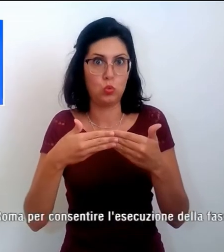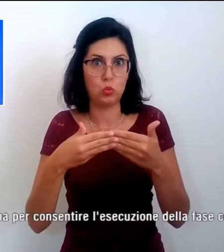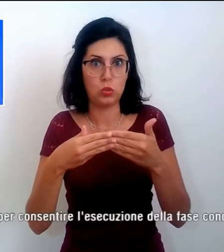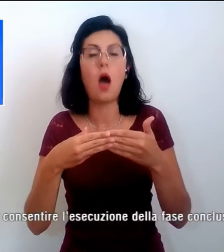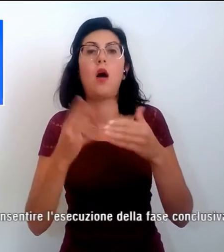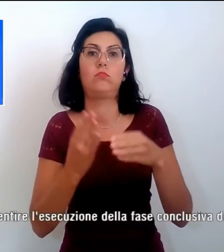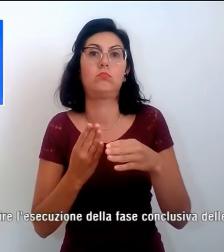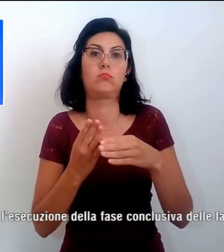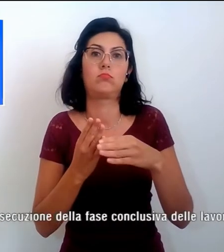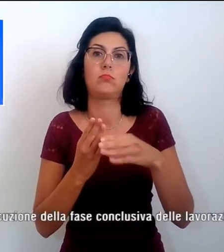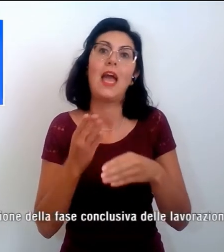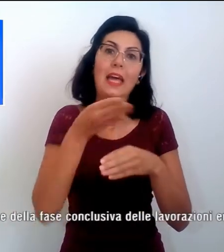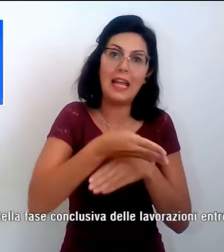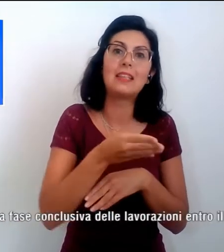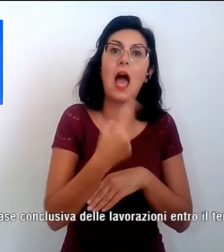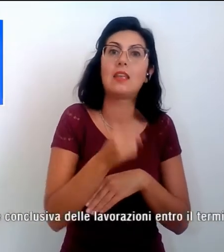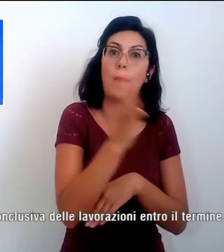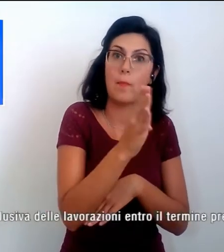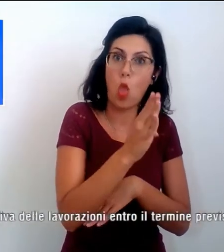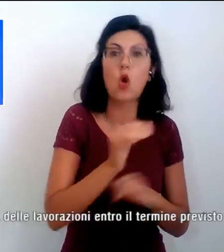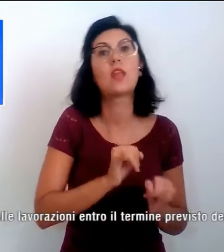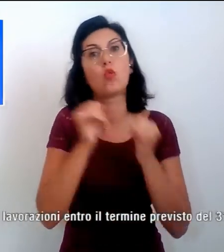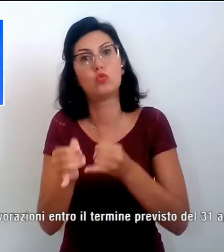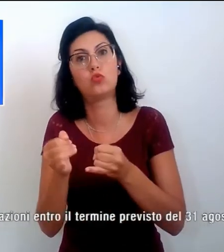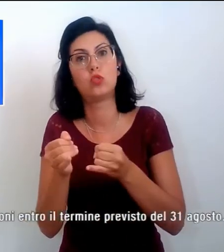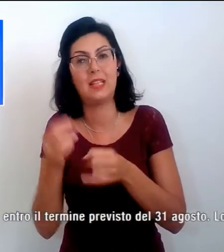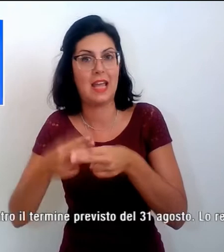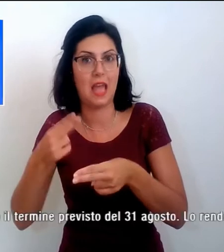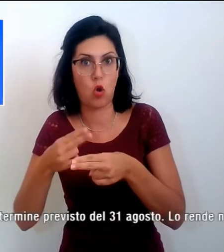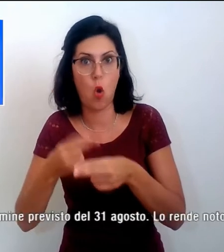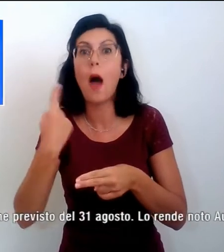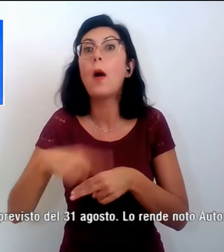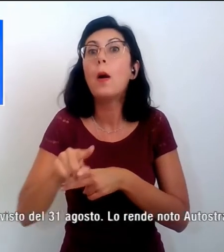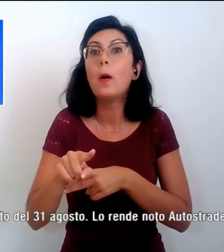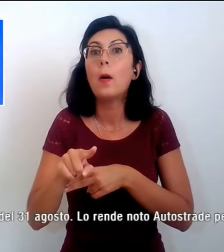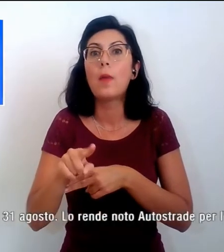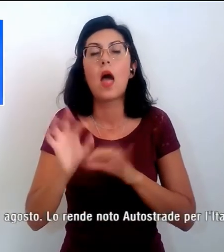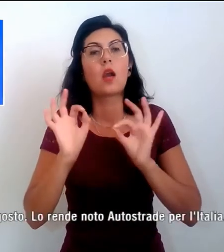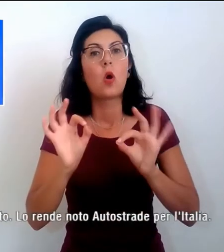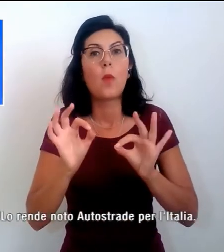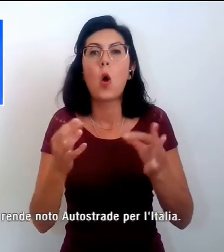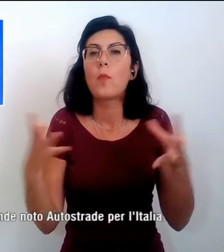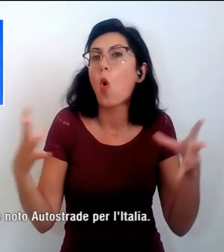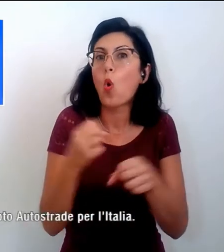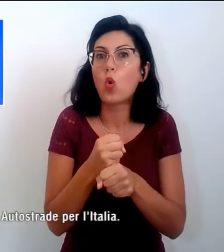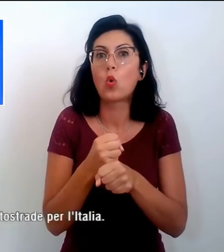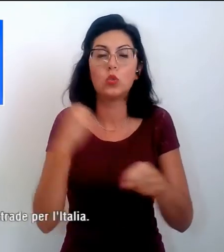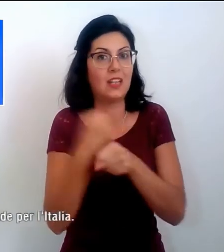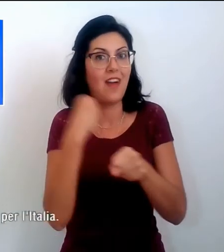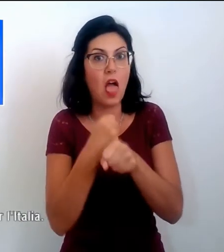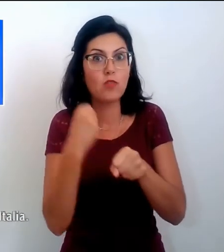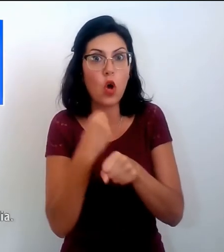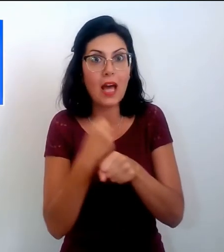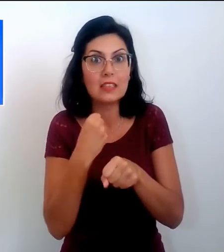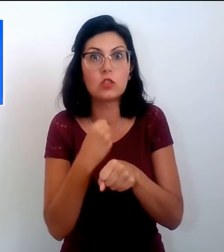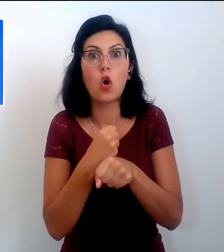Bologna e in uscita da Roma, per consentire l'esecuzione della fase conclusiva delle lavorazioni entro il